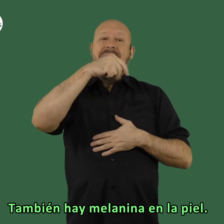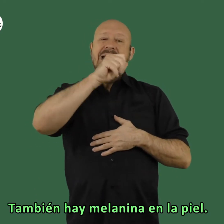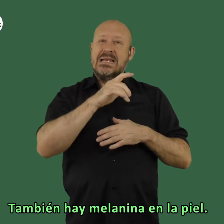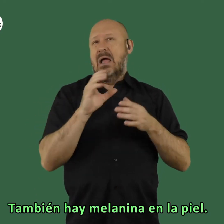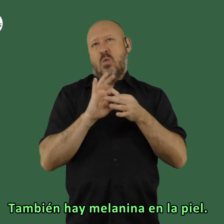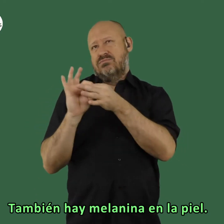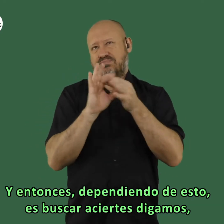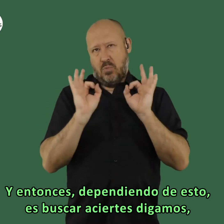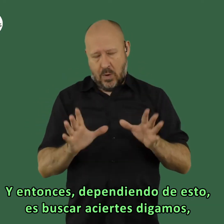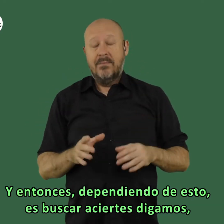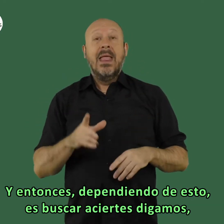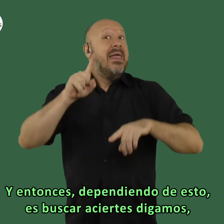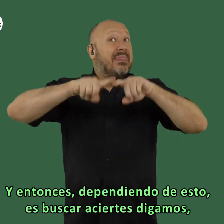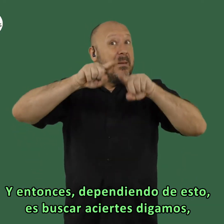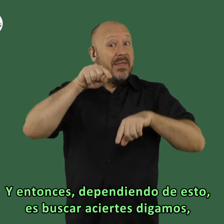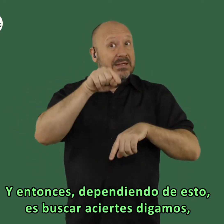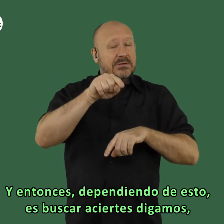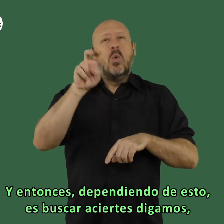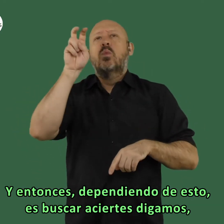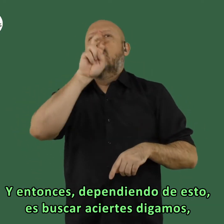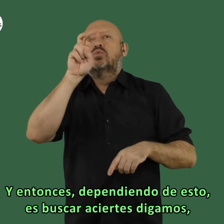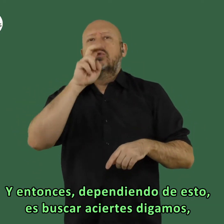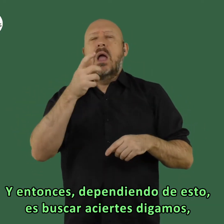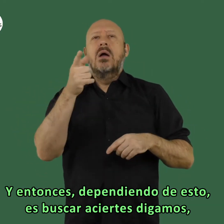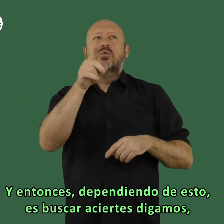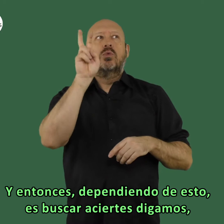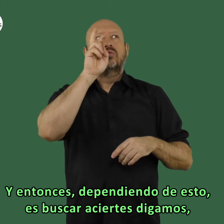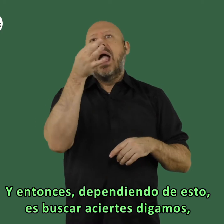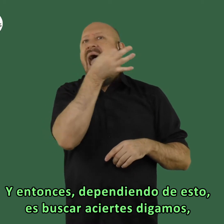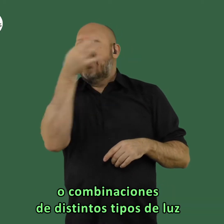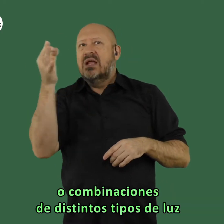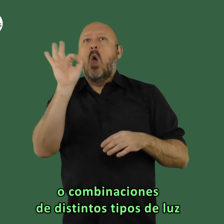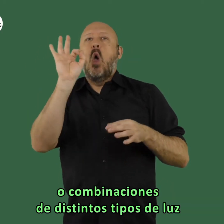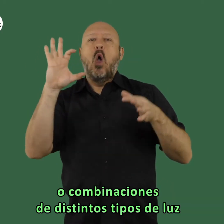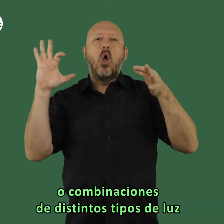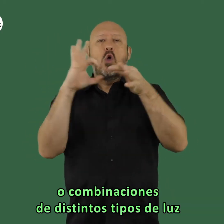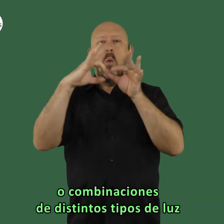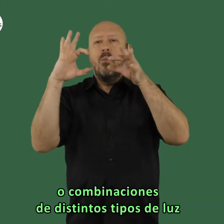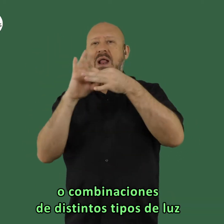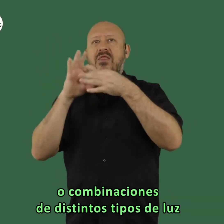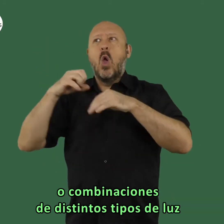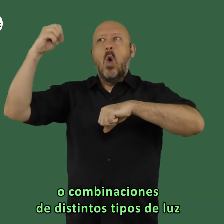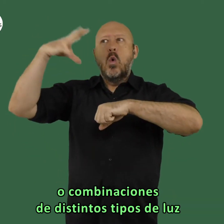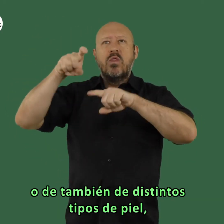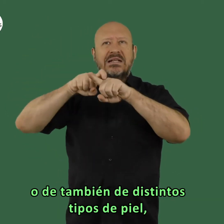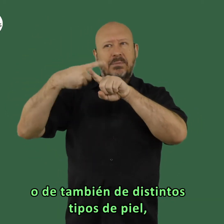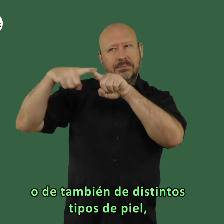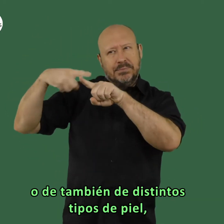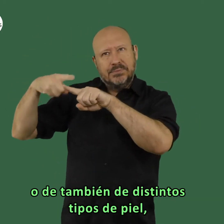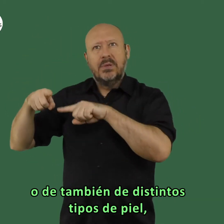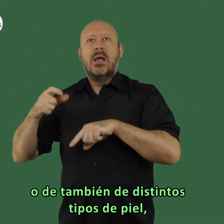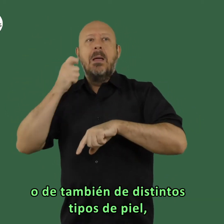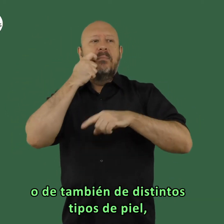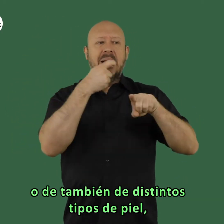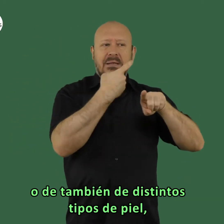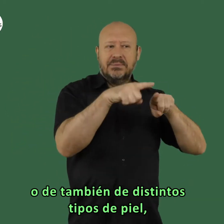melanina en la piel y entonces dependiendo de esto es buscar aciertes digamos combinaciones de distintos tipos de luz o